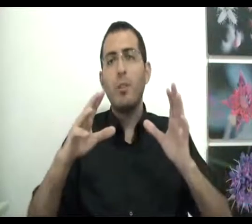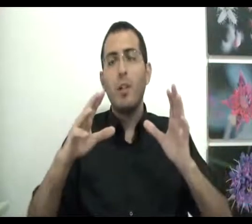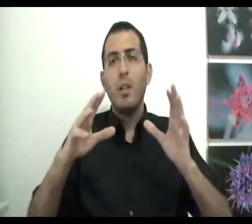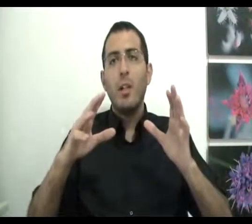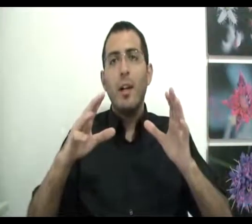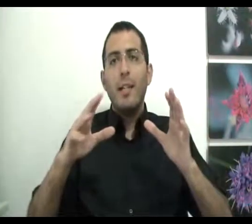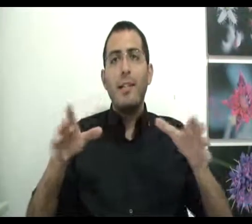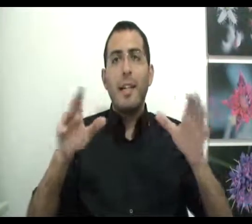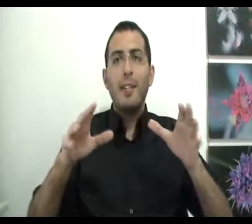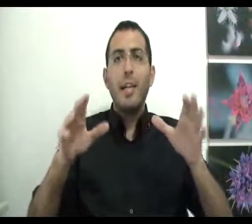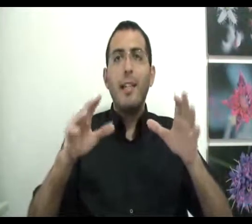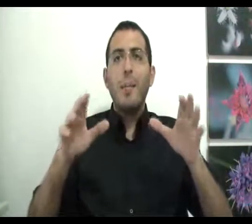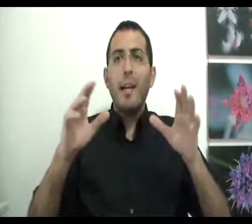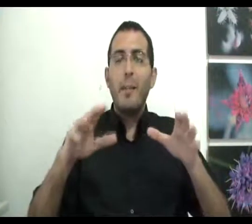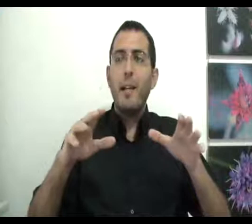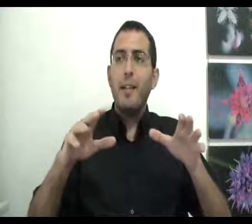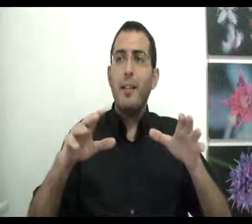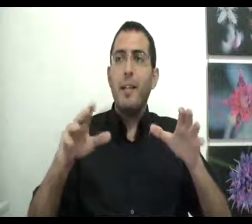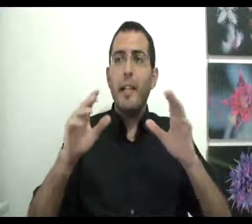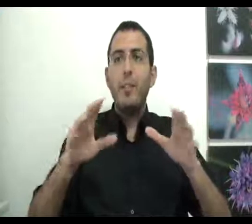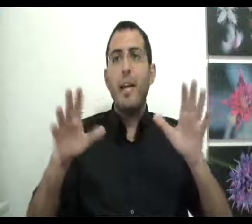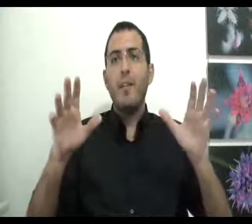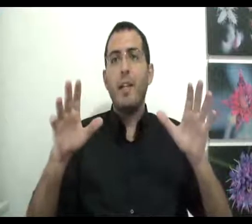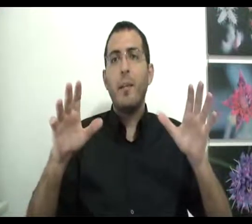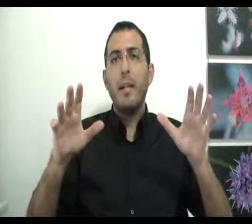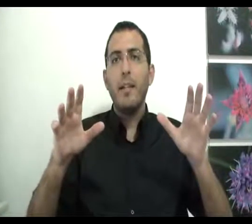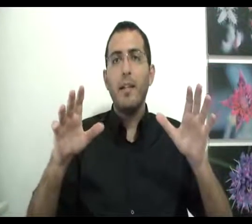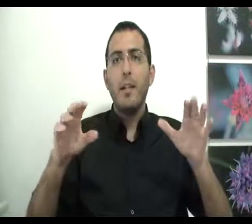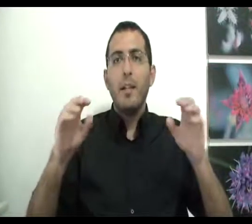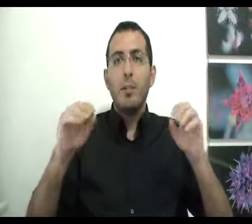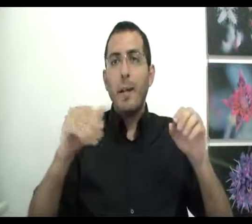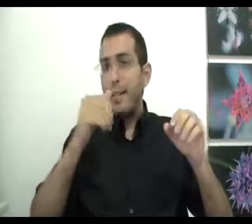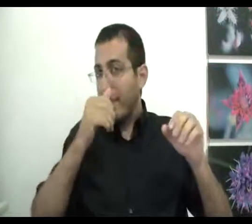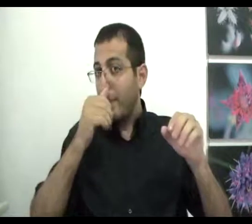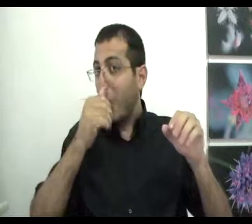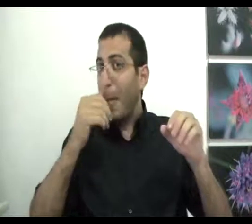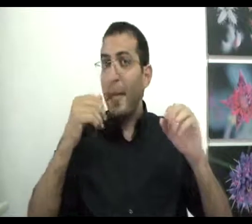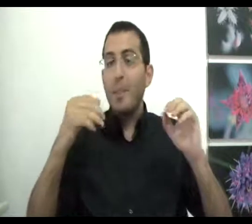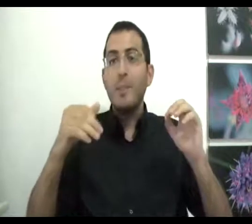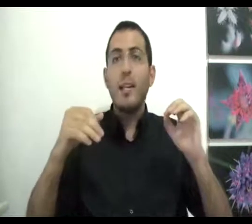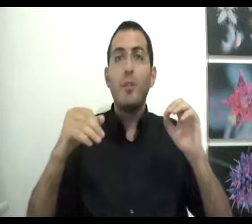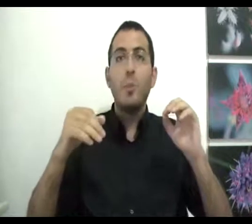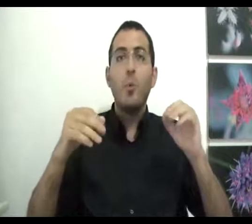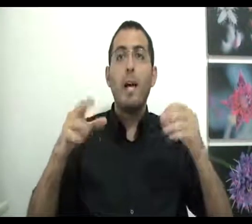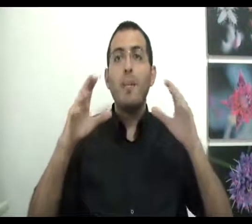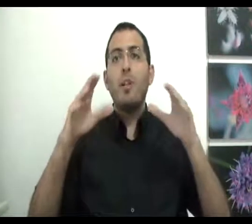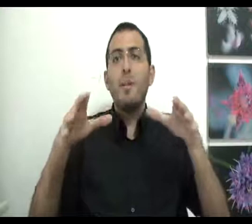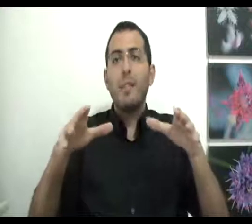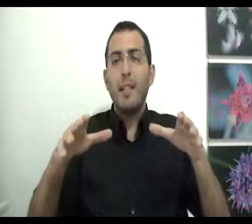זה כאשר האדם מחבר את שני ההפכים האלה זאת אומרת האדם צריך להגיע למצב שבו הוא גם משתמש בסכל